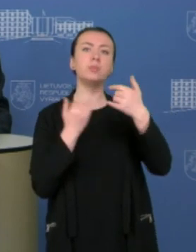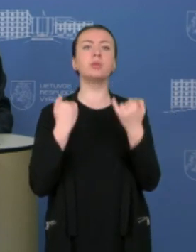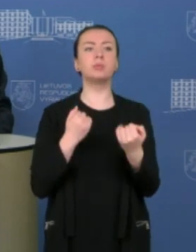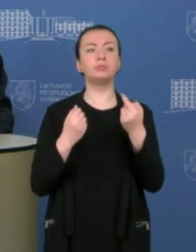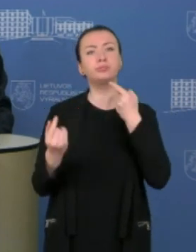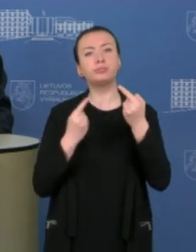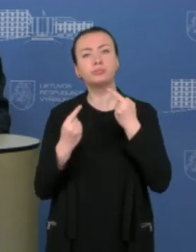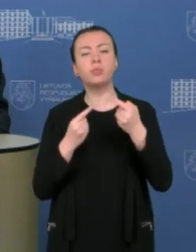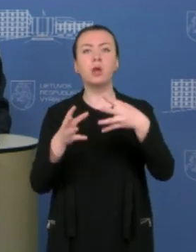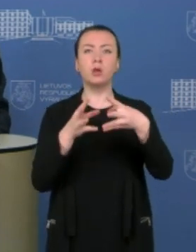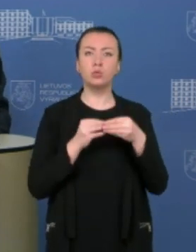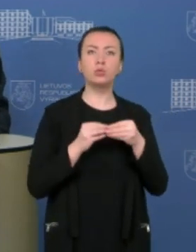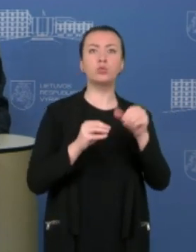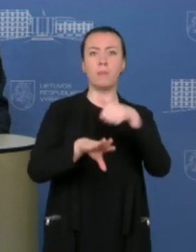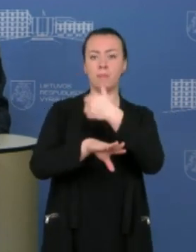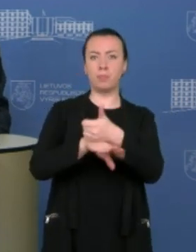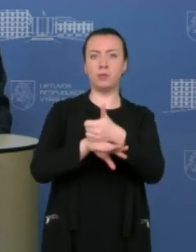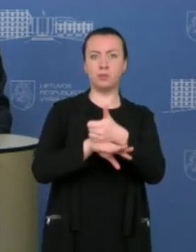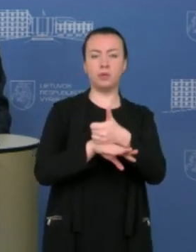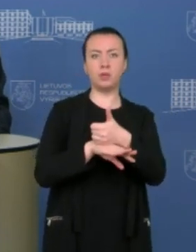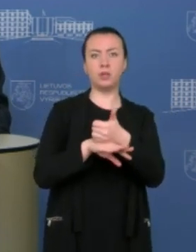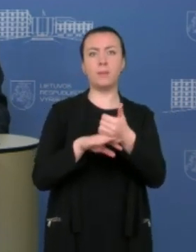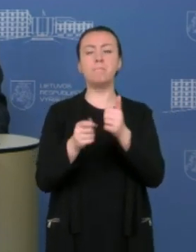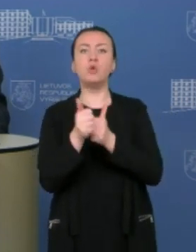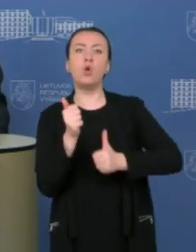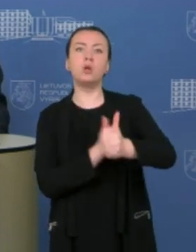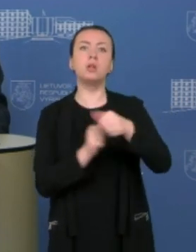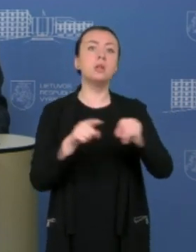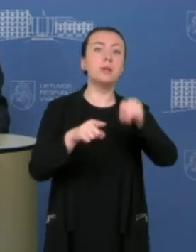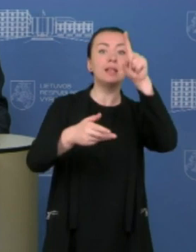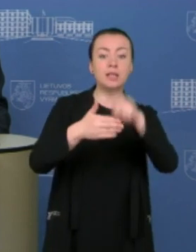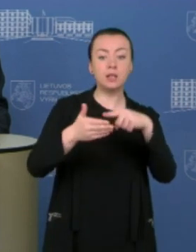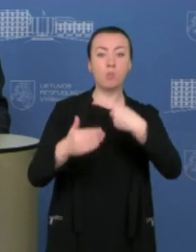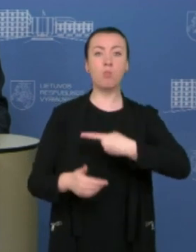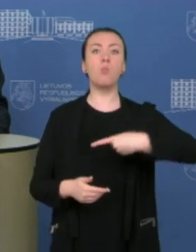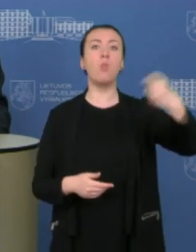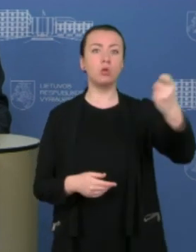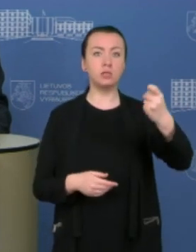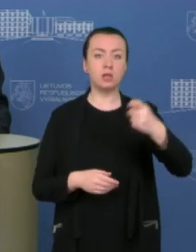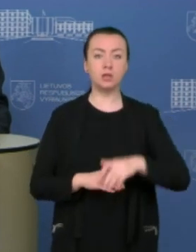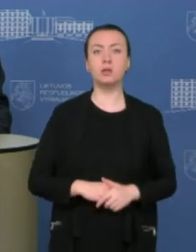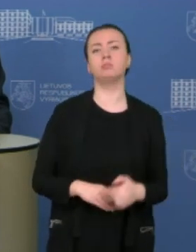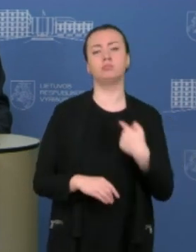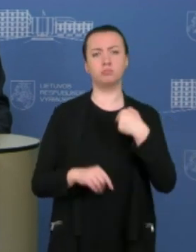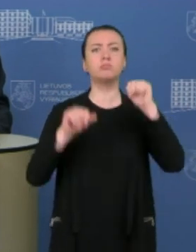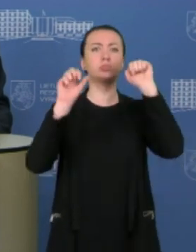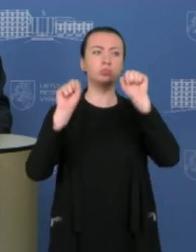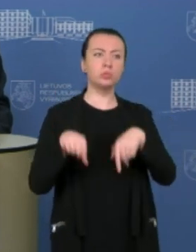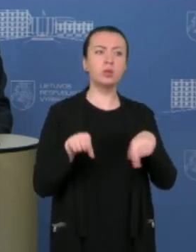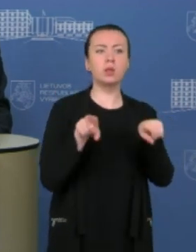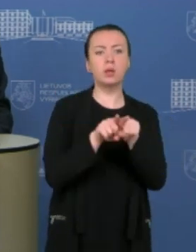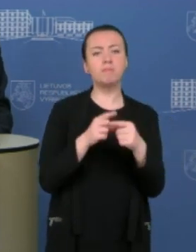pirmininkės detalius prioritetus. Tikimės, kad kitą savaitę mes jau juos galėsime